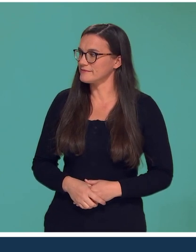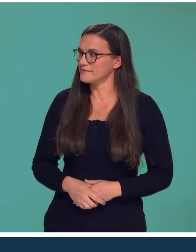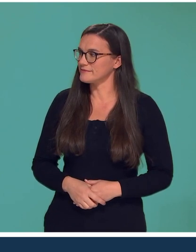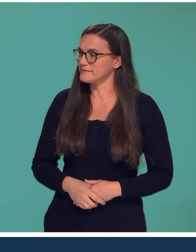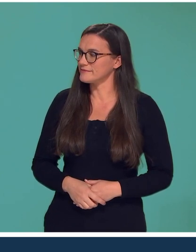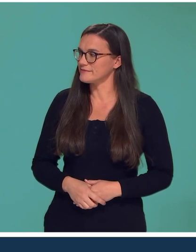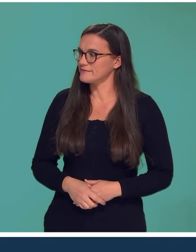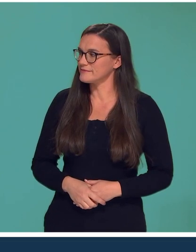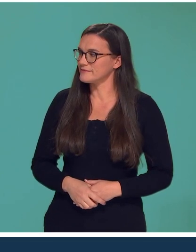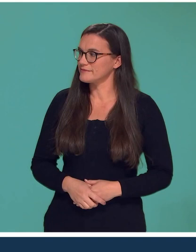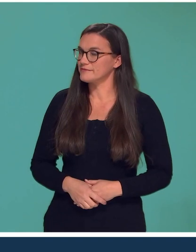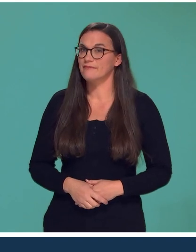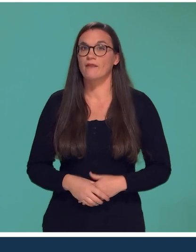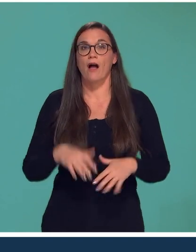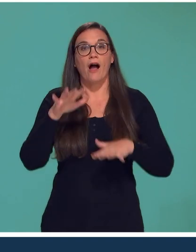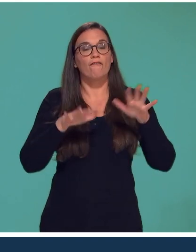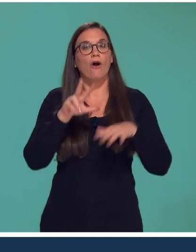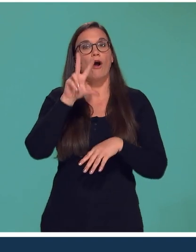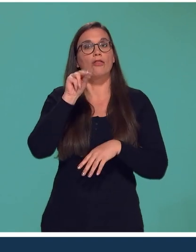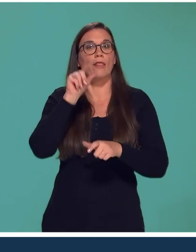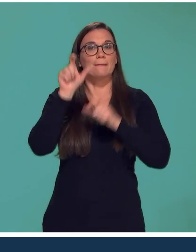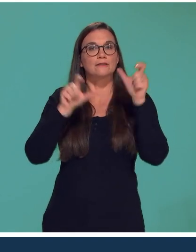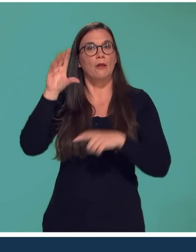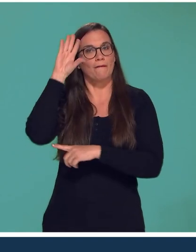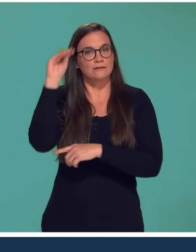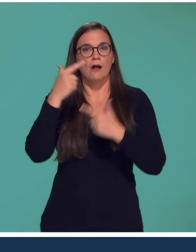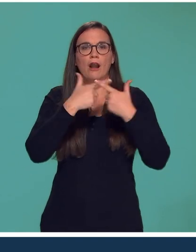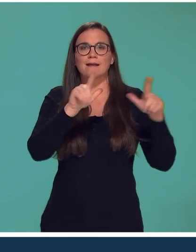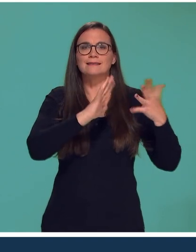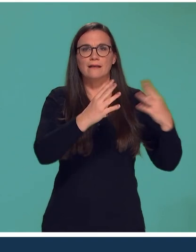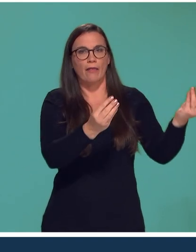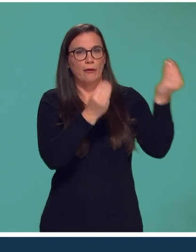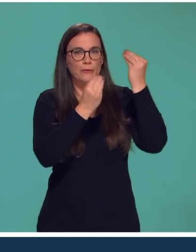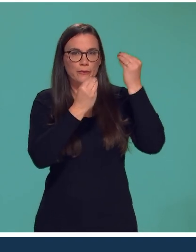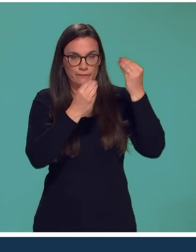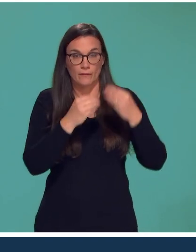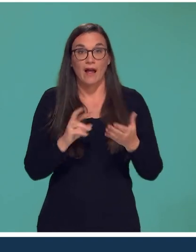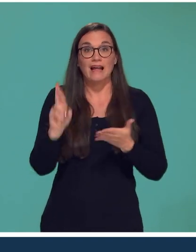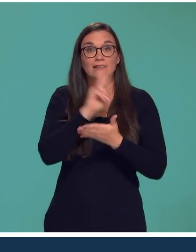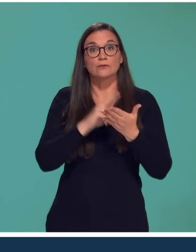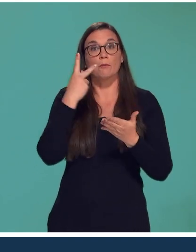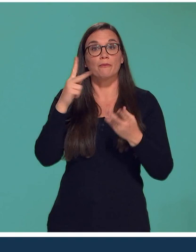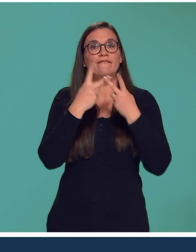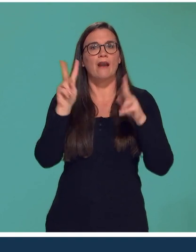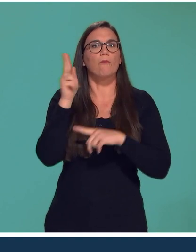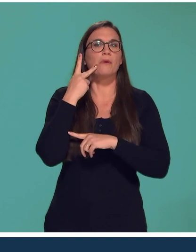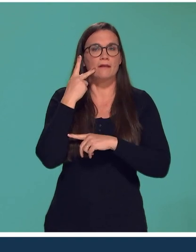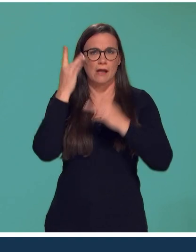il faut signer. Une trentaine de professionnels est ainsi initiée à la LSF. Cette expérience